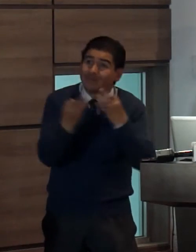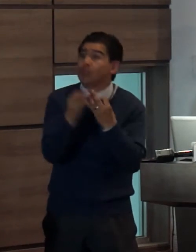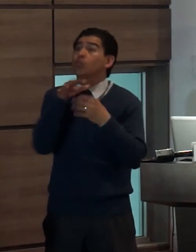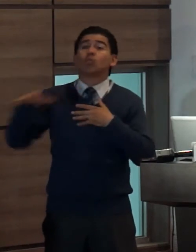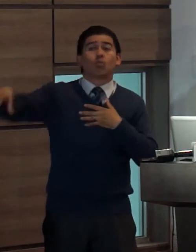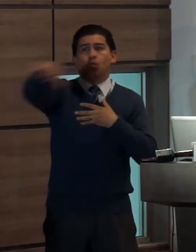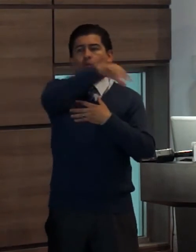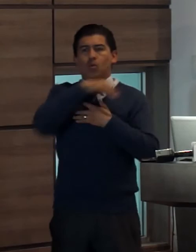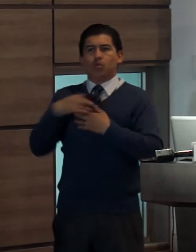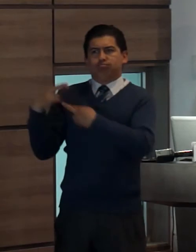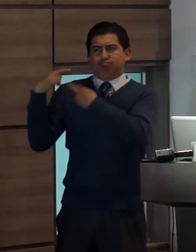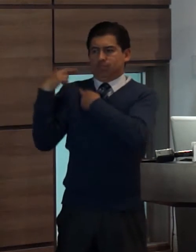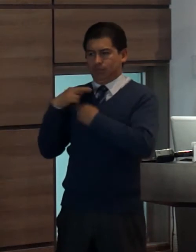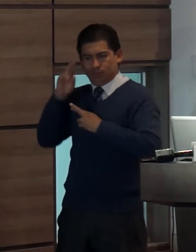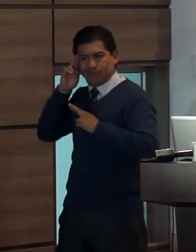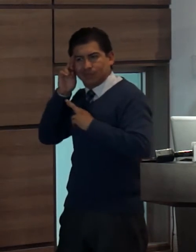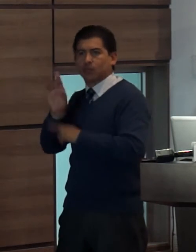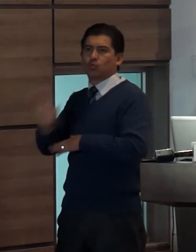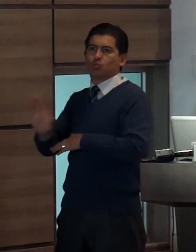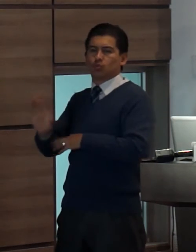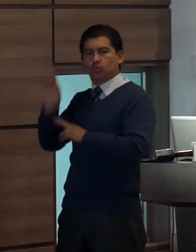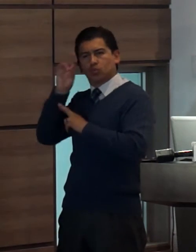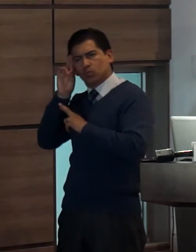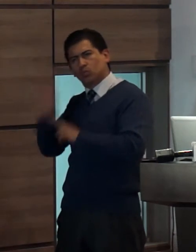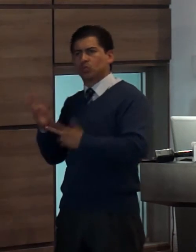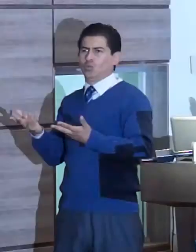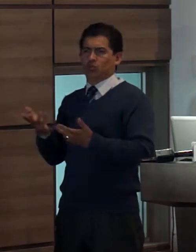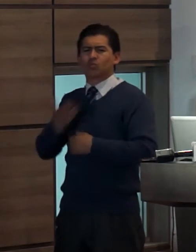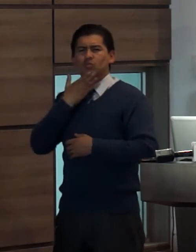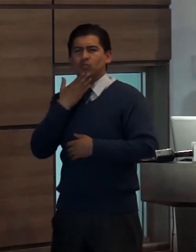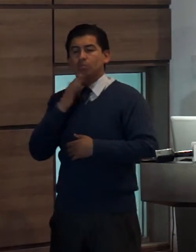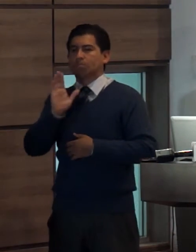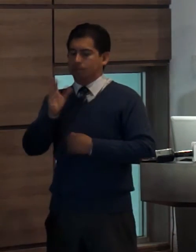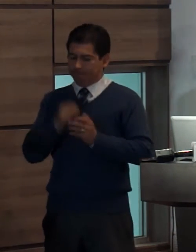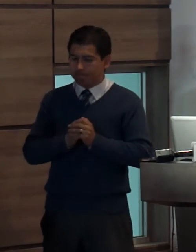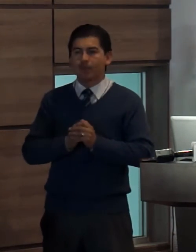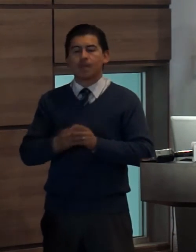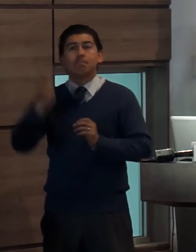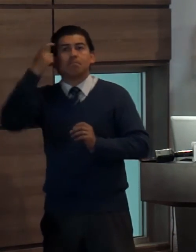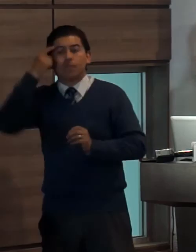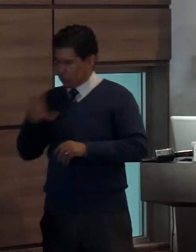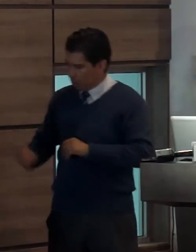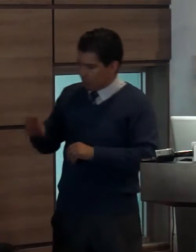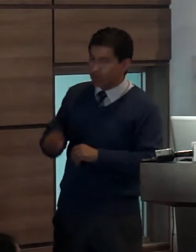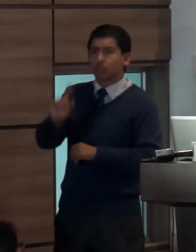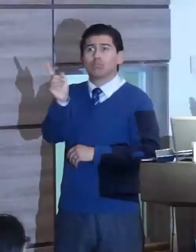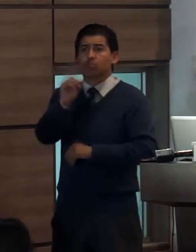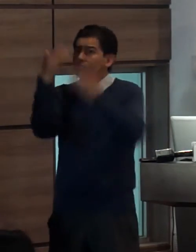responsabilidad de garantizar tales derechos entre ellos la libertad de pensamiento,